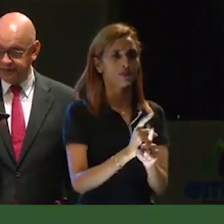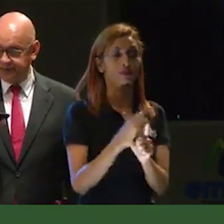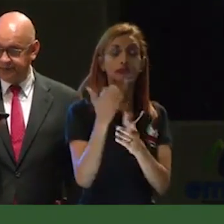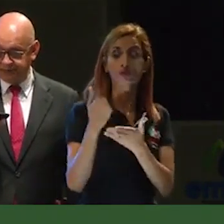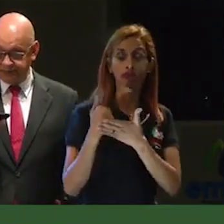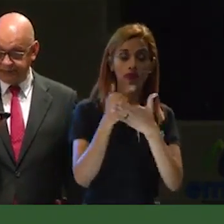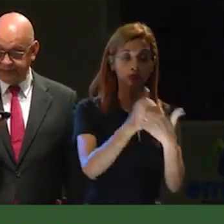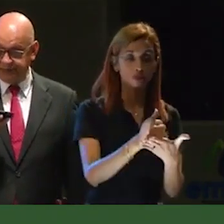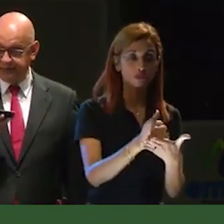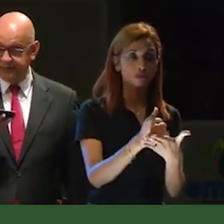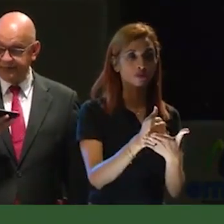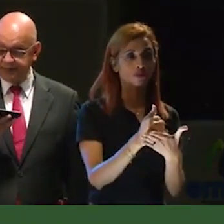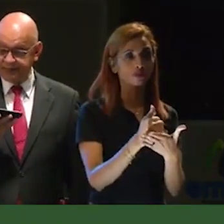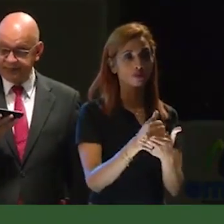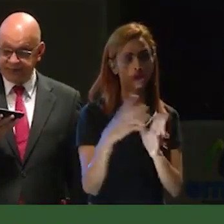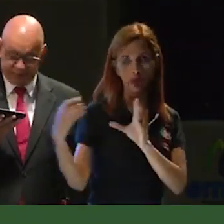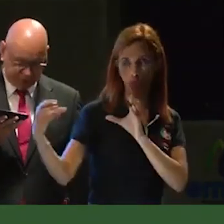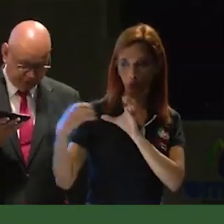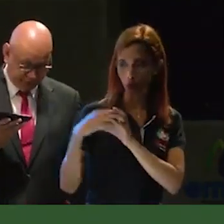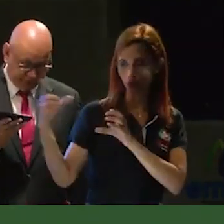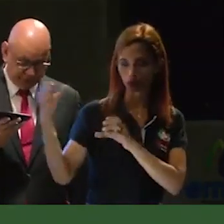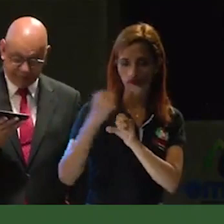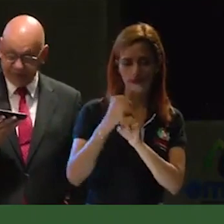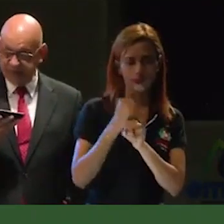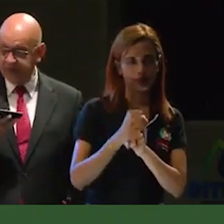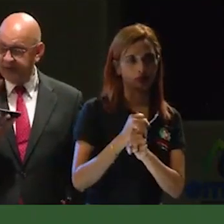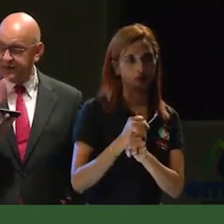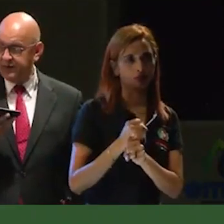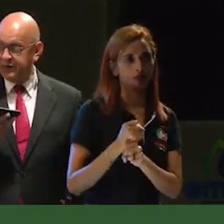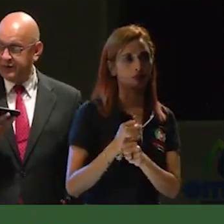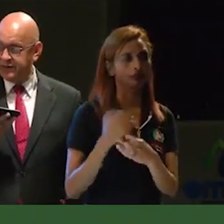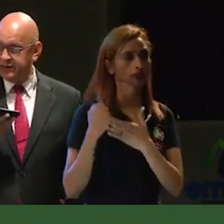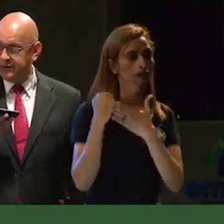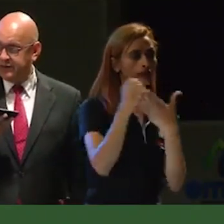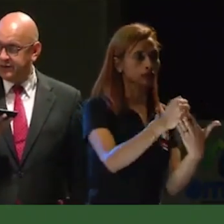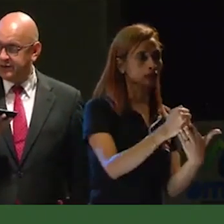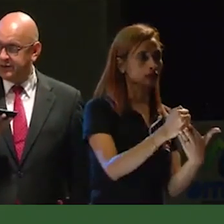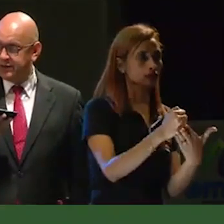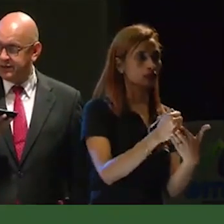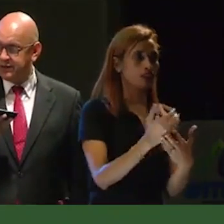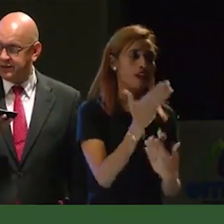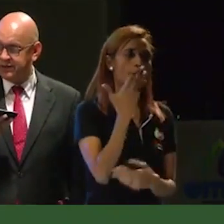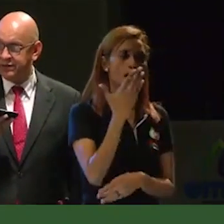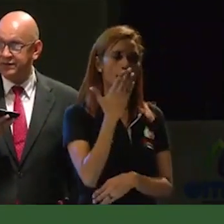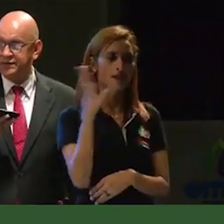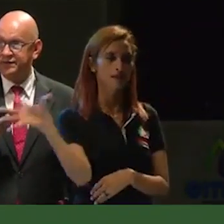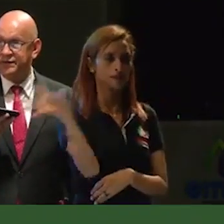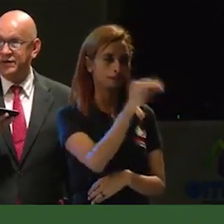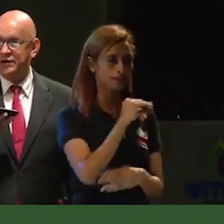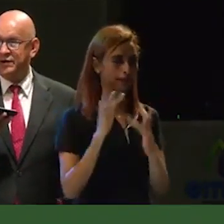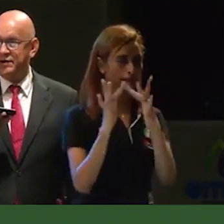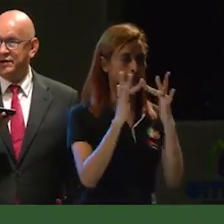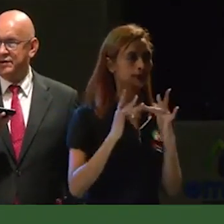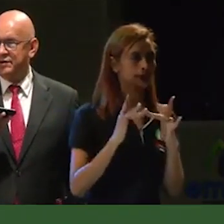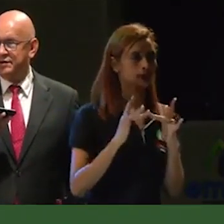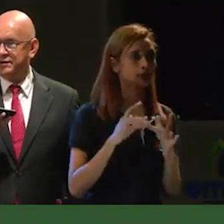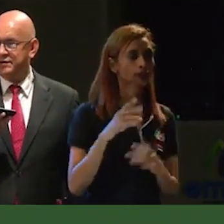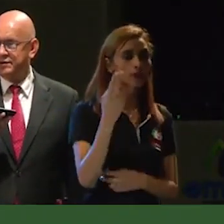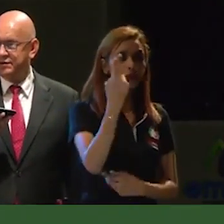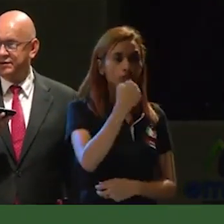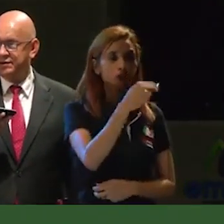de mi equipo de trabajo, con la ayuda de Calarcá para todos, con el